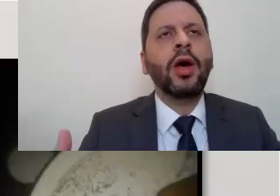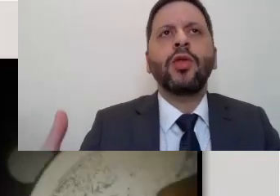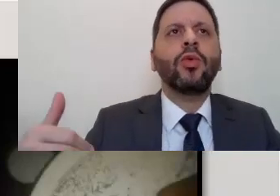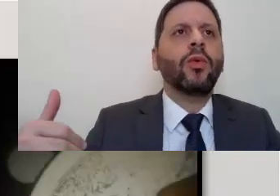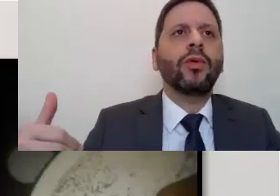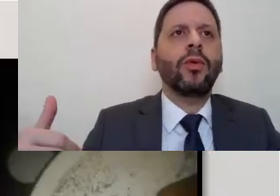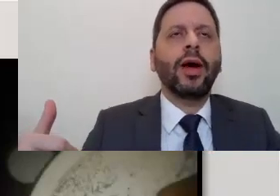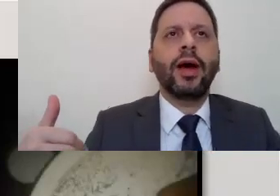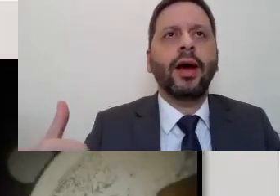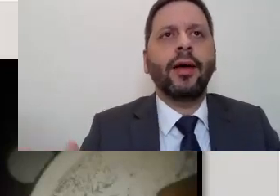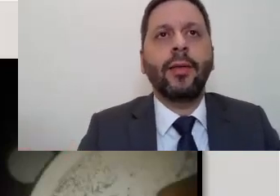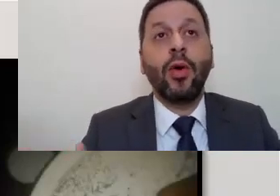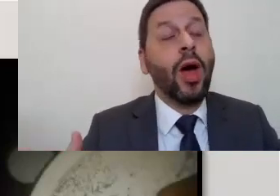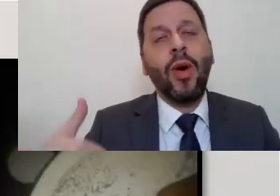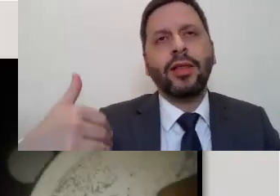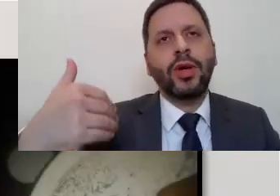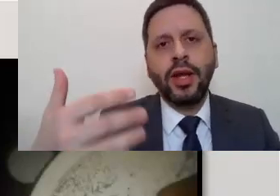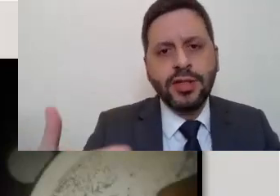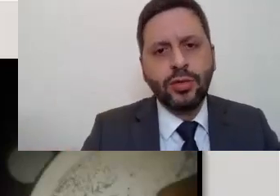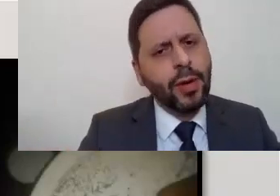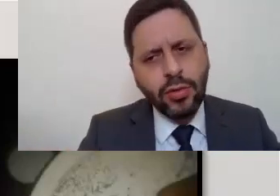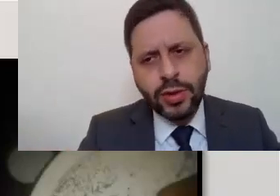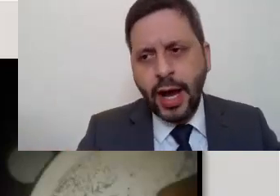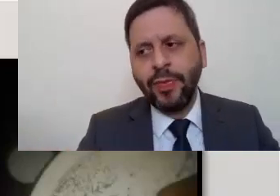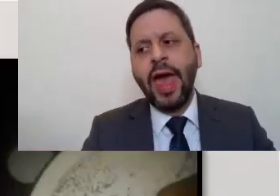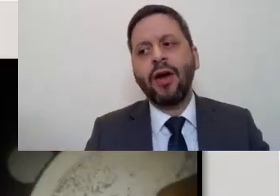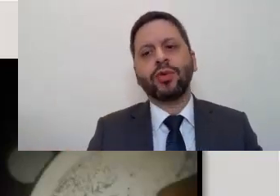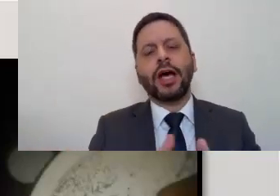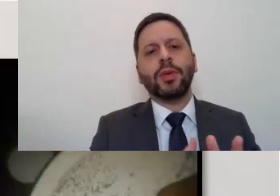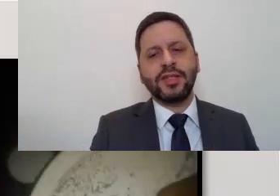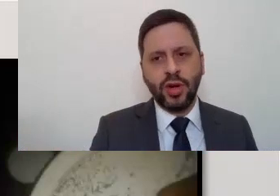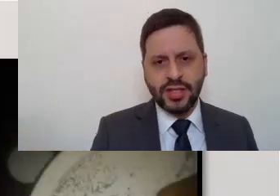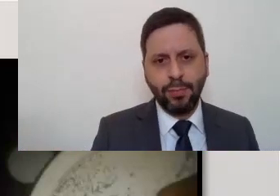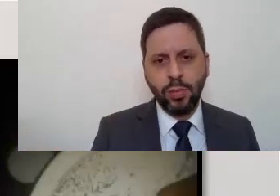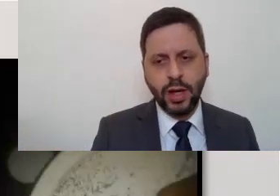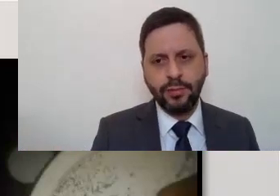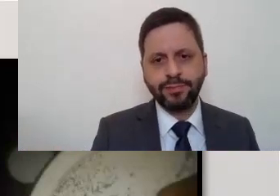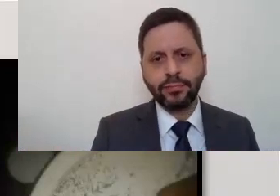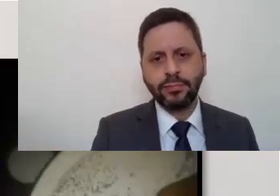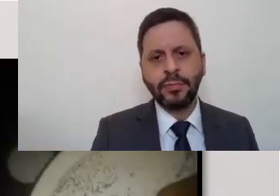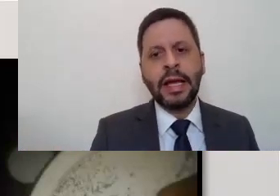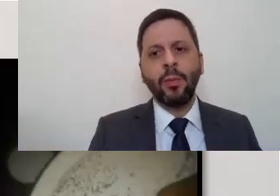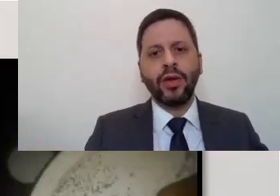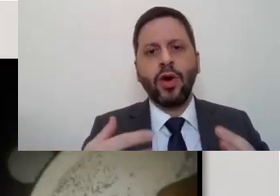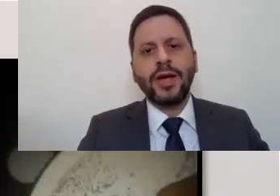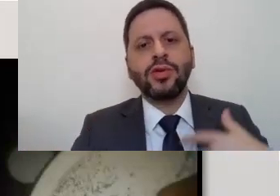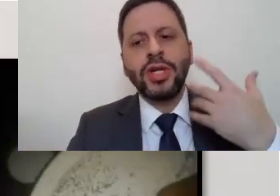controle, não é um ato ilícito, pelo contrário, é voltado para a segurança pública por informações